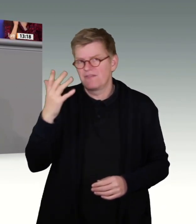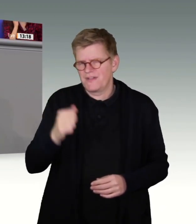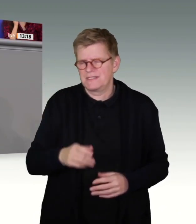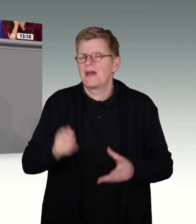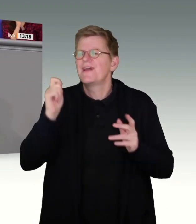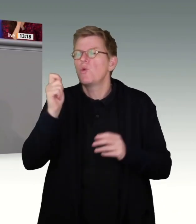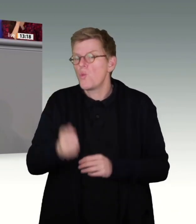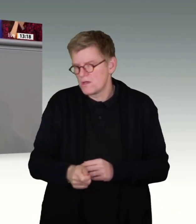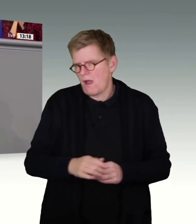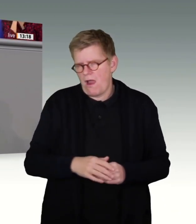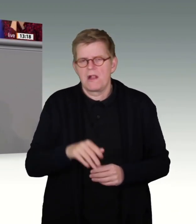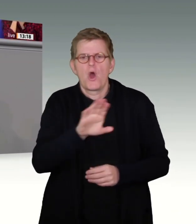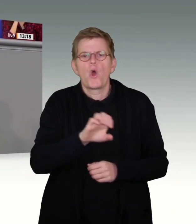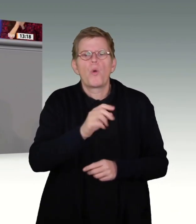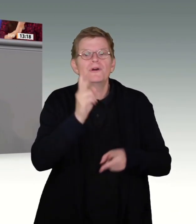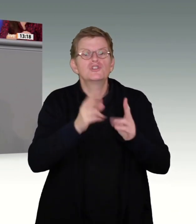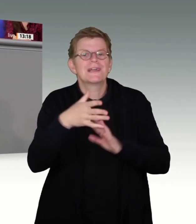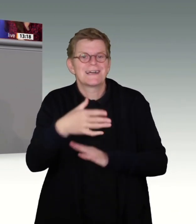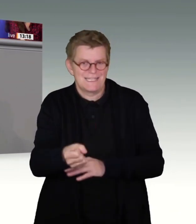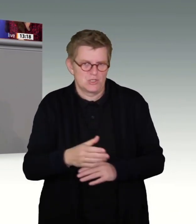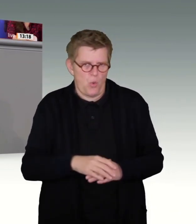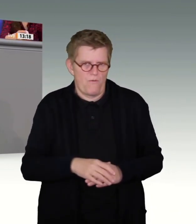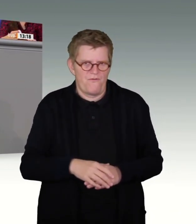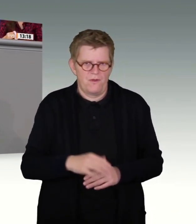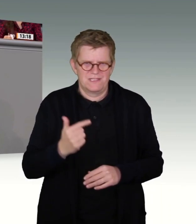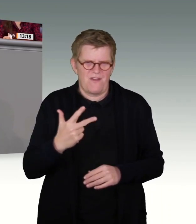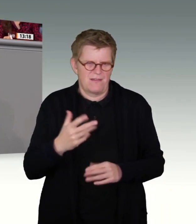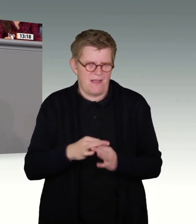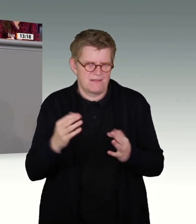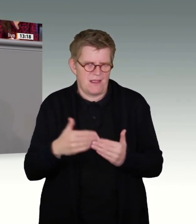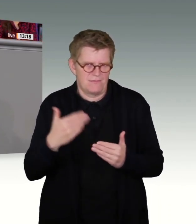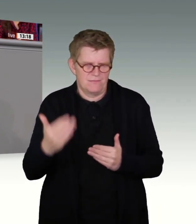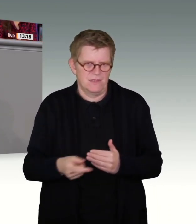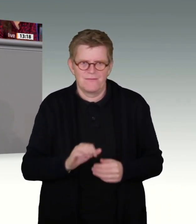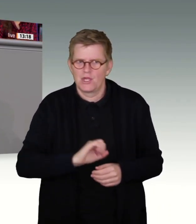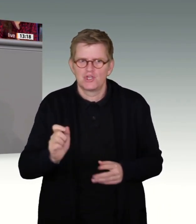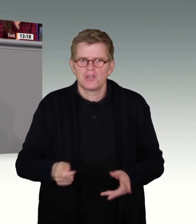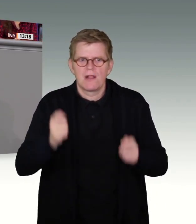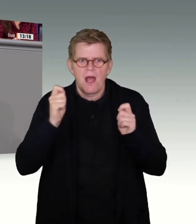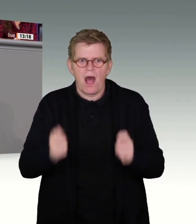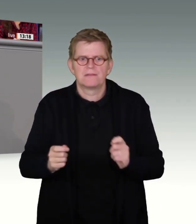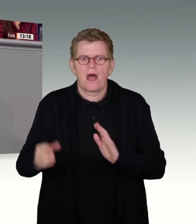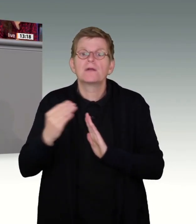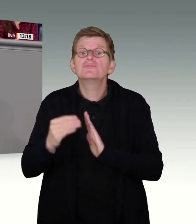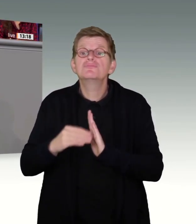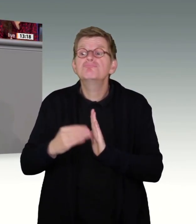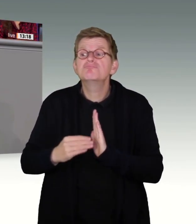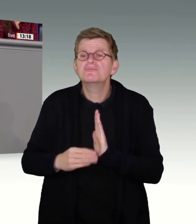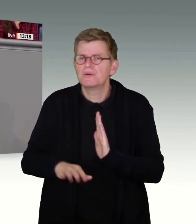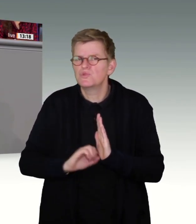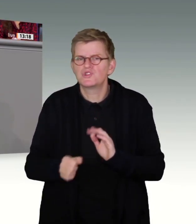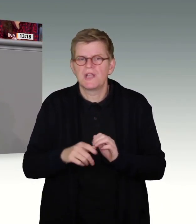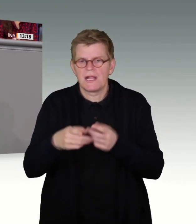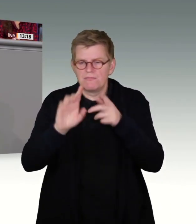Urteil des Europäischen Gerichtshofes mir nichts, dir nichts, einen kleinen, quick and dirty Antrag hier reinzubringen, um genau